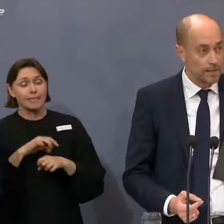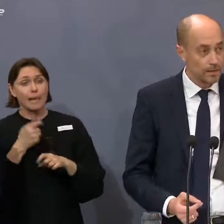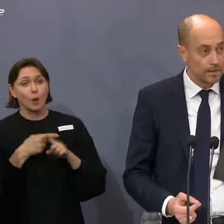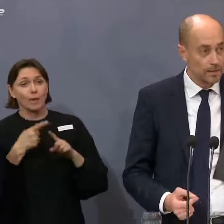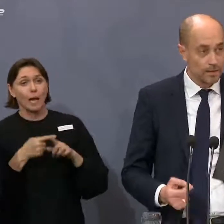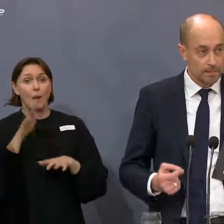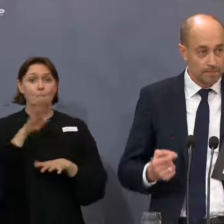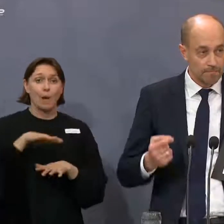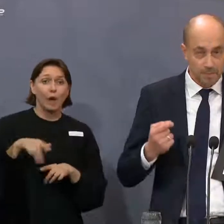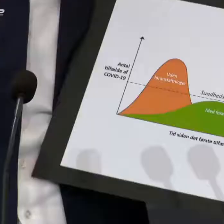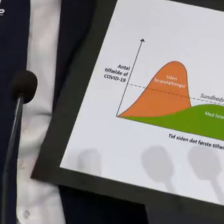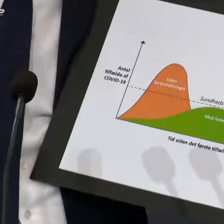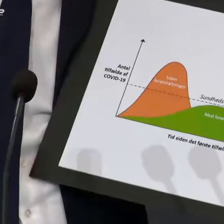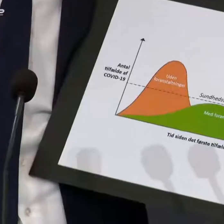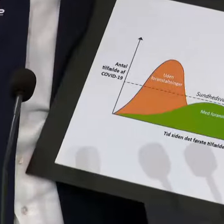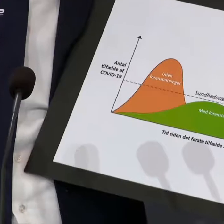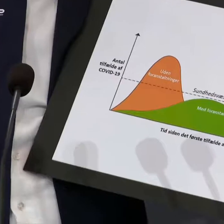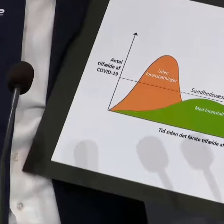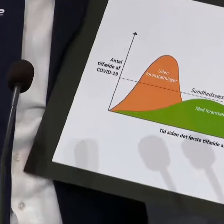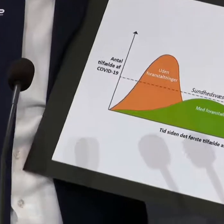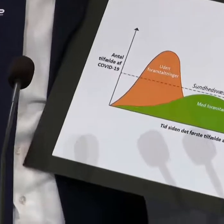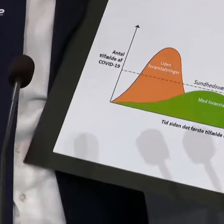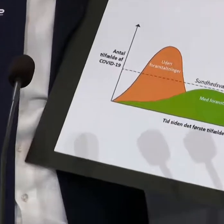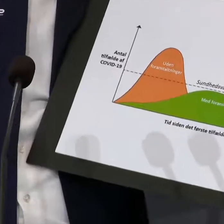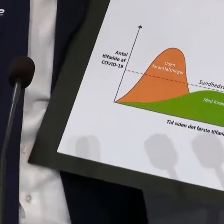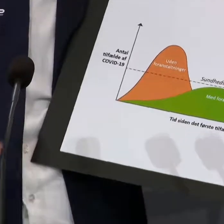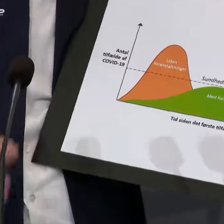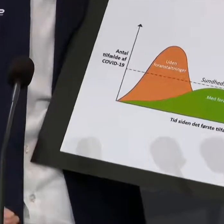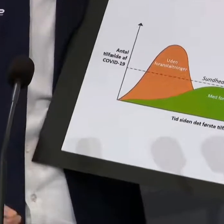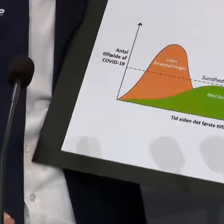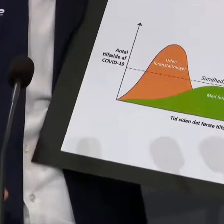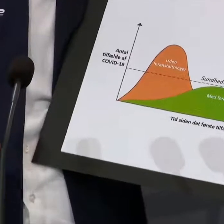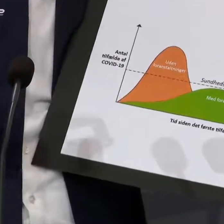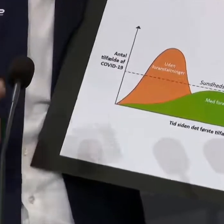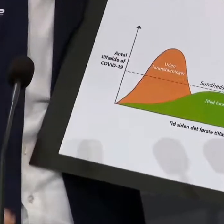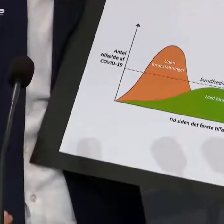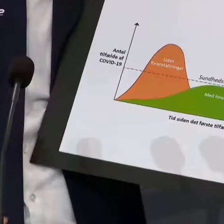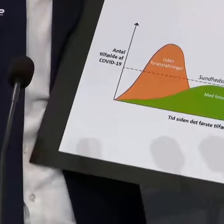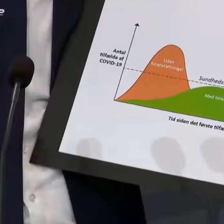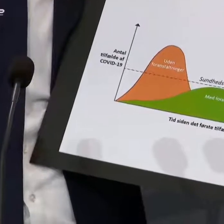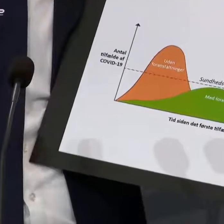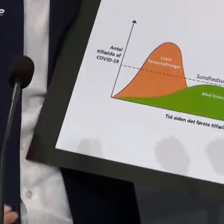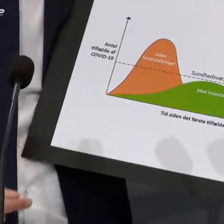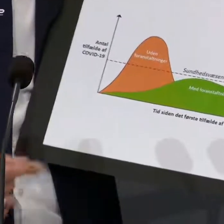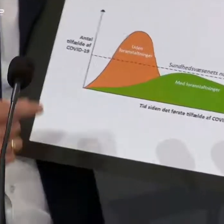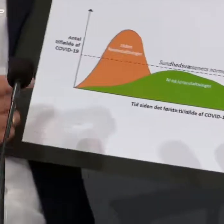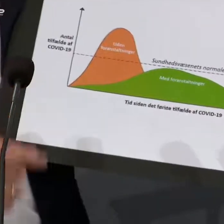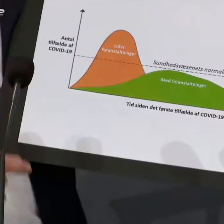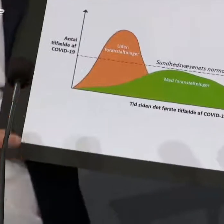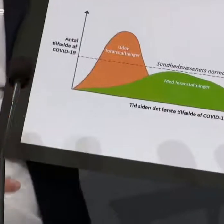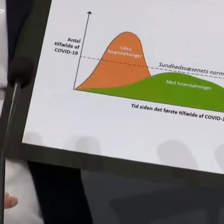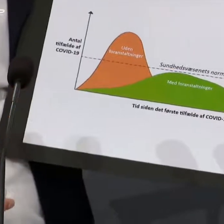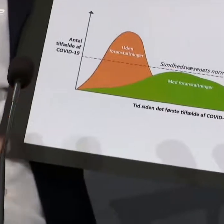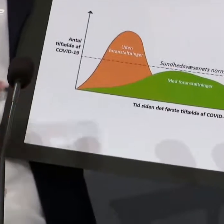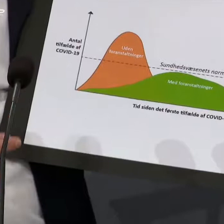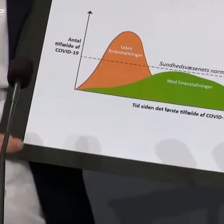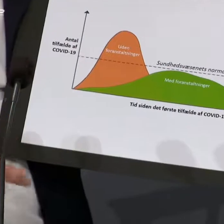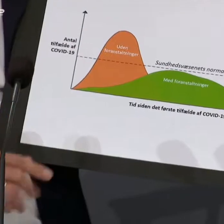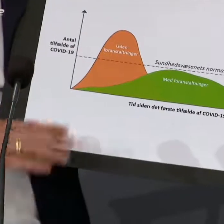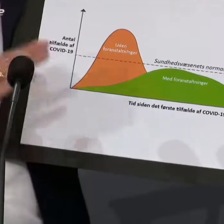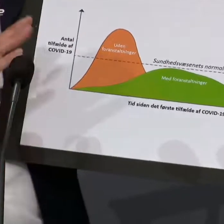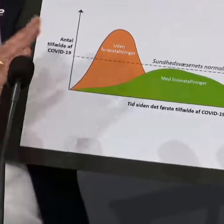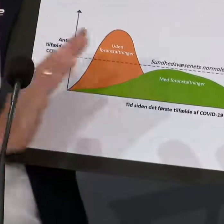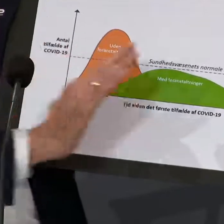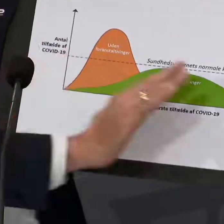børneafdelinger vil blive lagt ned, og vil ikke kunne udføre den vigtige opgave, som der udføres. Derfor er det helt afgørende, at det vi